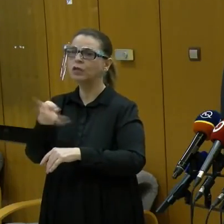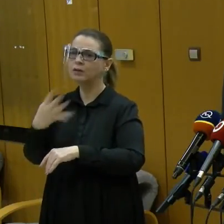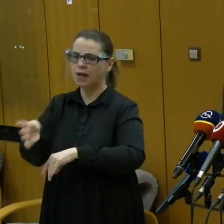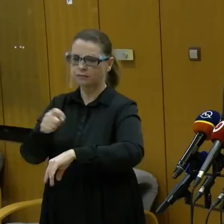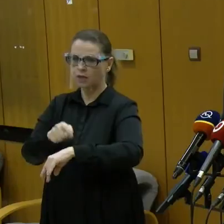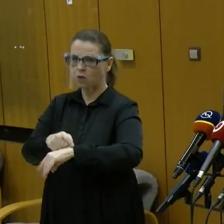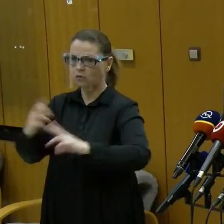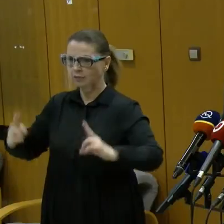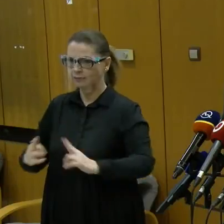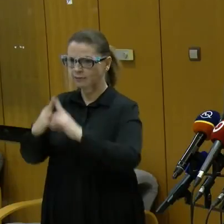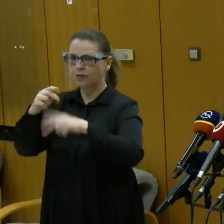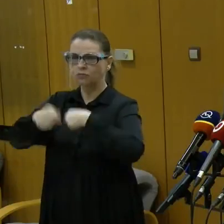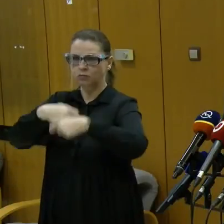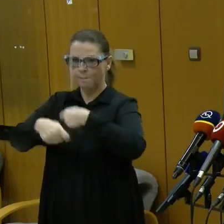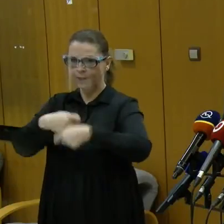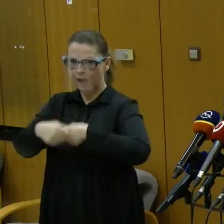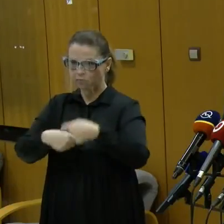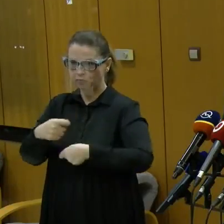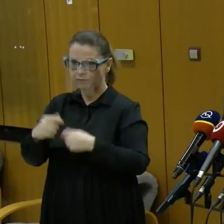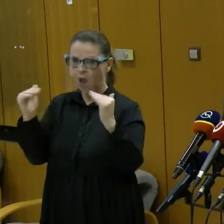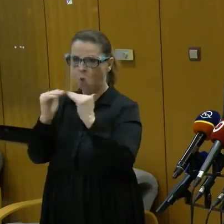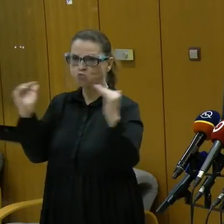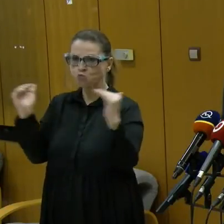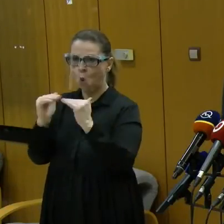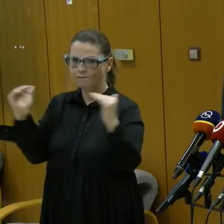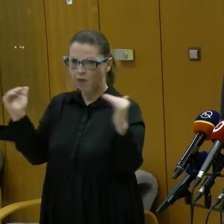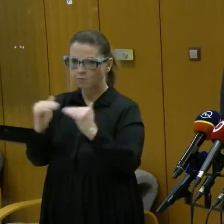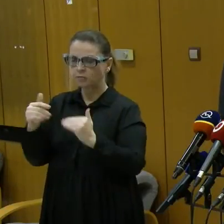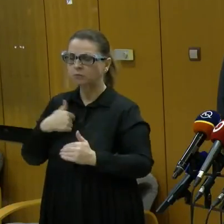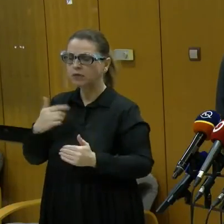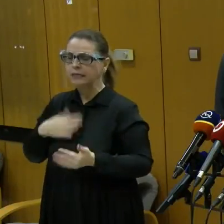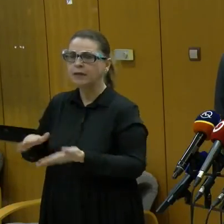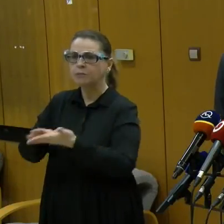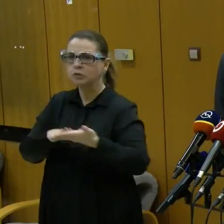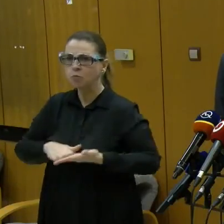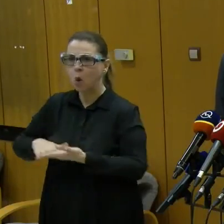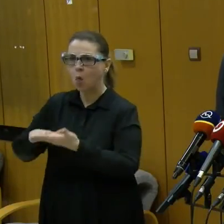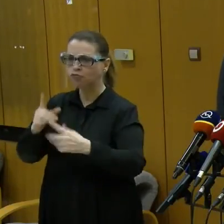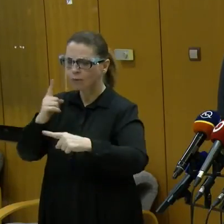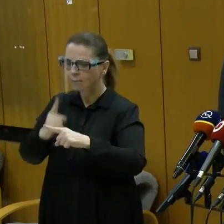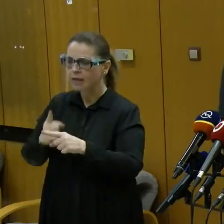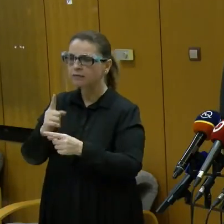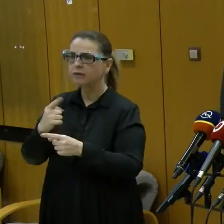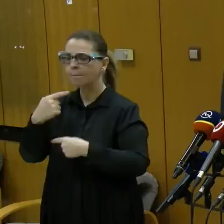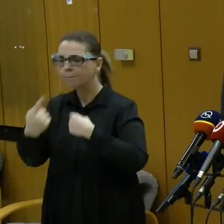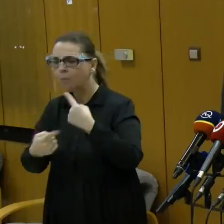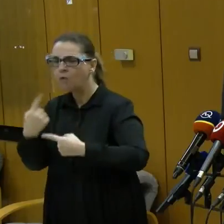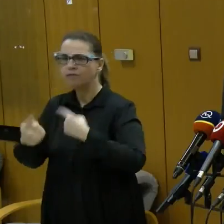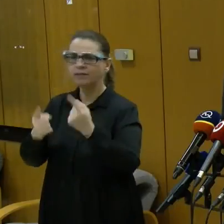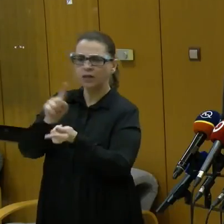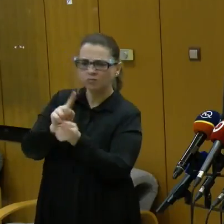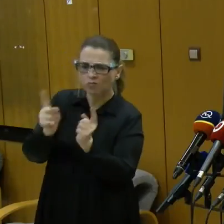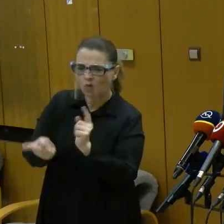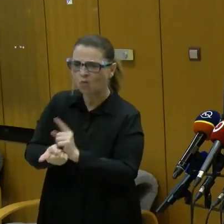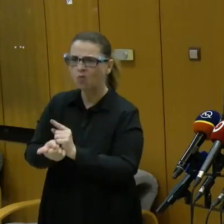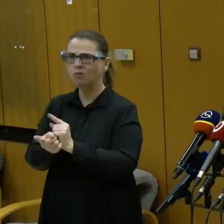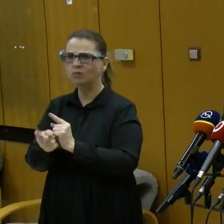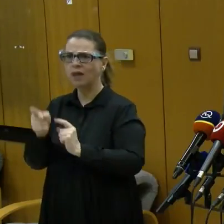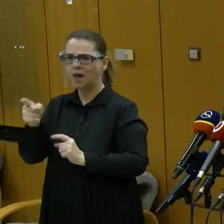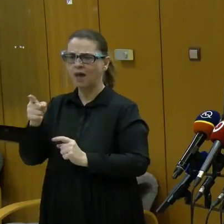stretnutia na pracovnej úrovni, kde chceme spoločne doľadiť ten semafór, ten